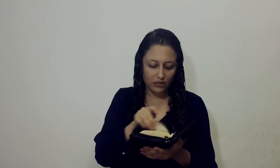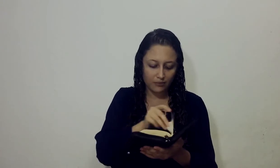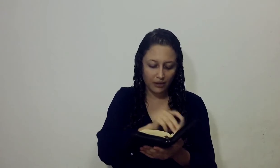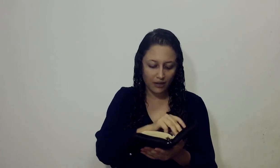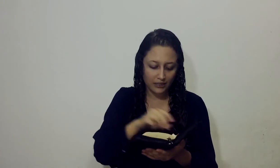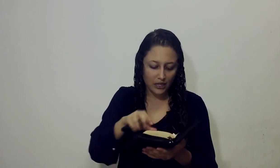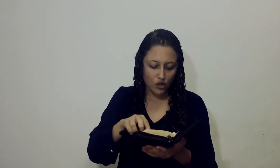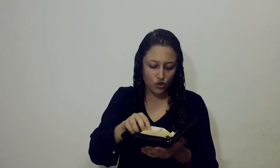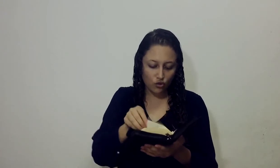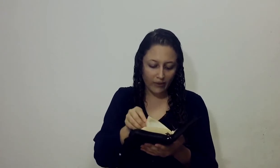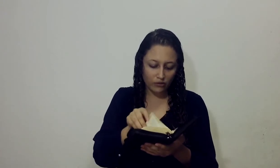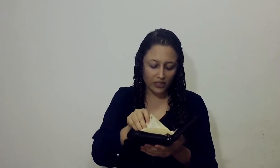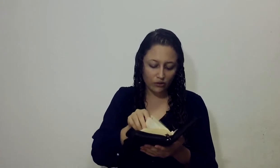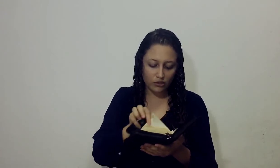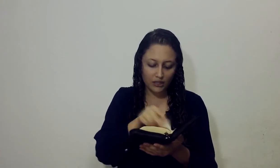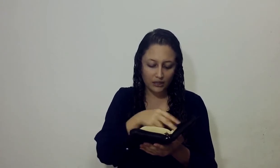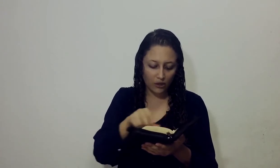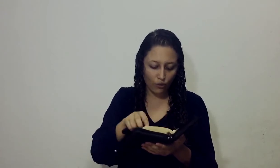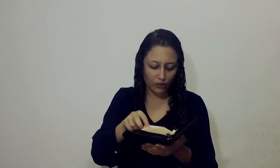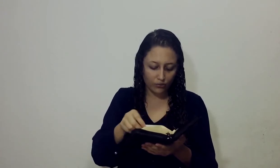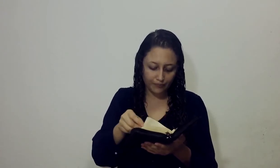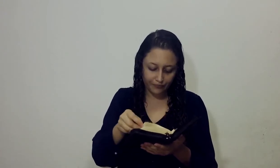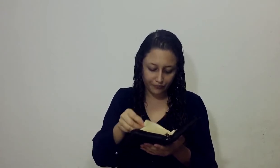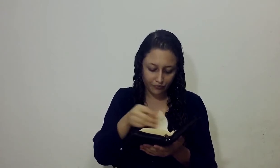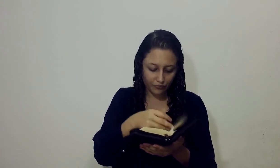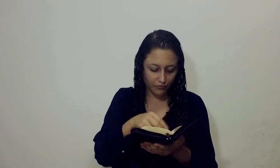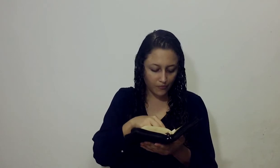buscar Ahí nuestras Biblias Números 1434